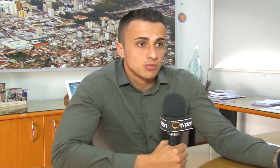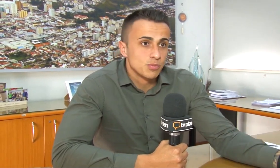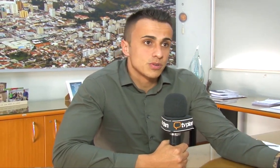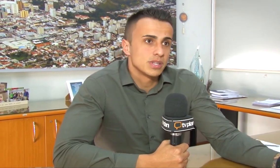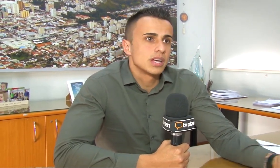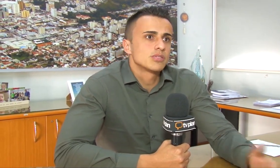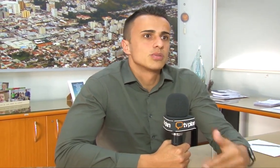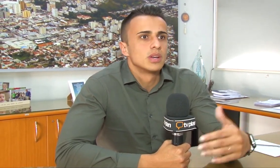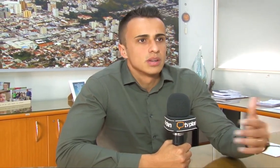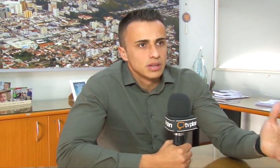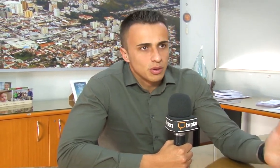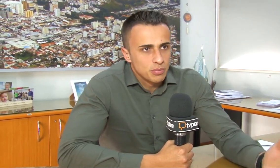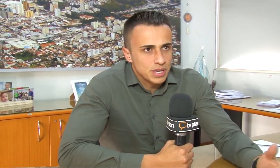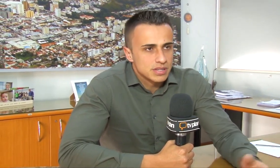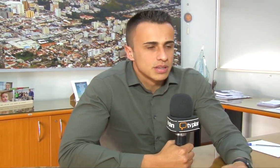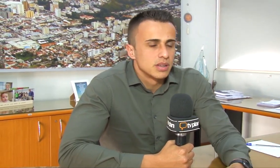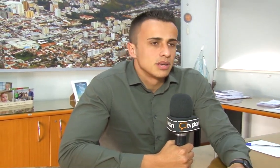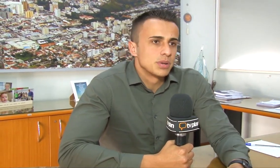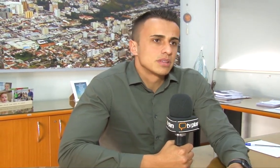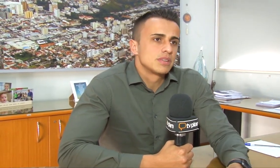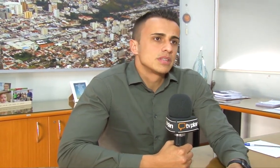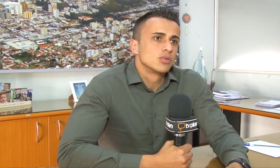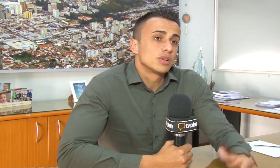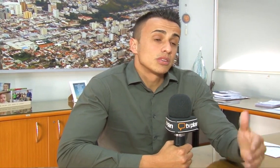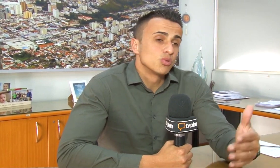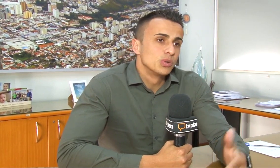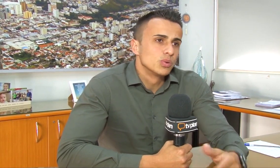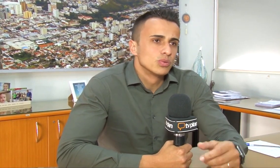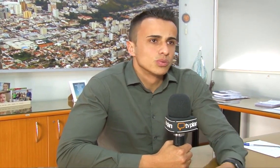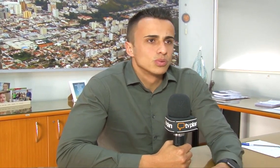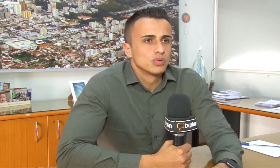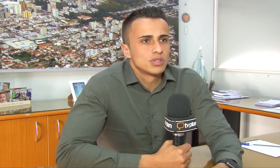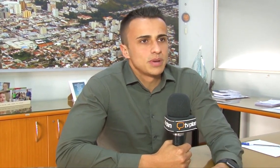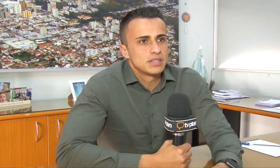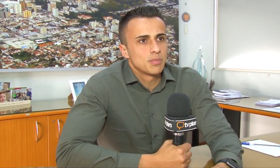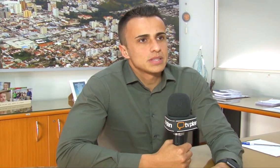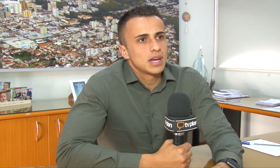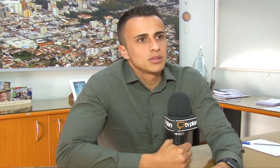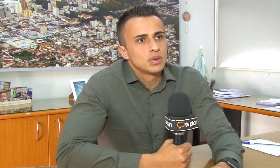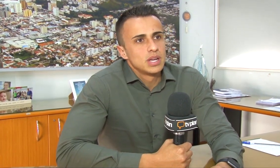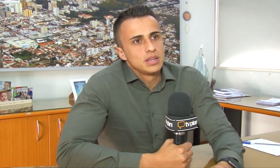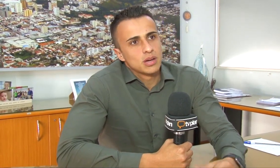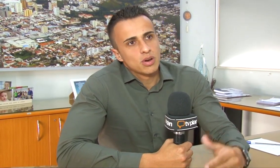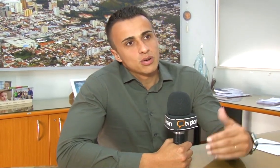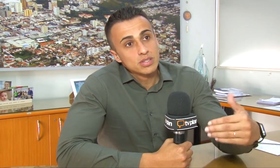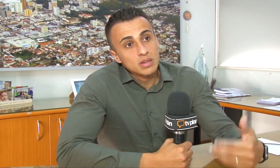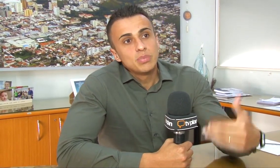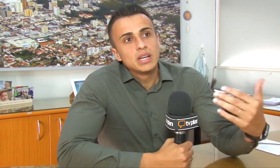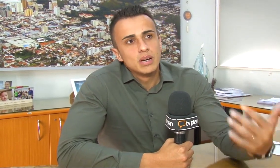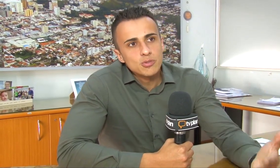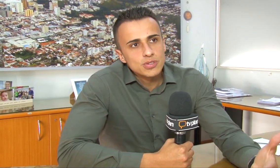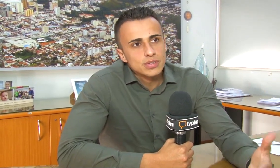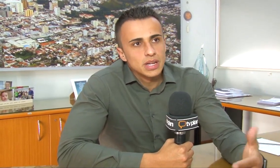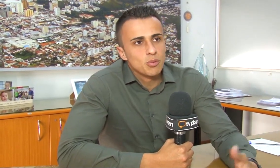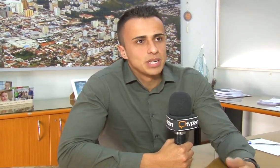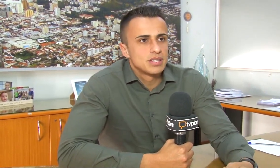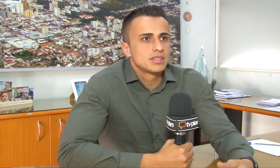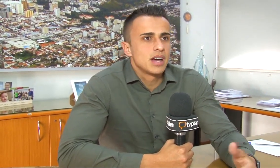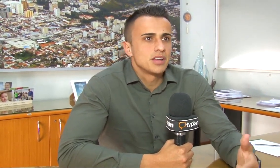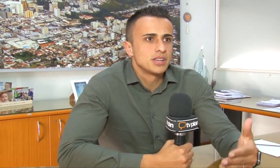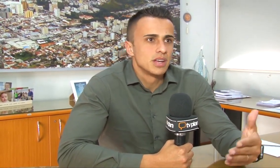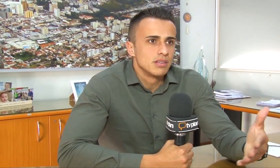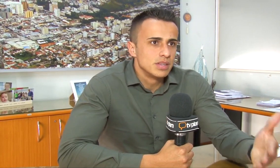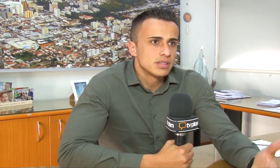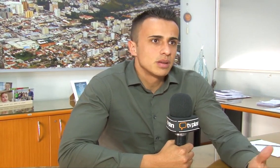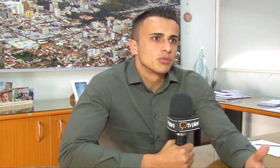nós fizemos o processo. Uma empresa vencedora assumiu no semestre passado. E agora nós ampliamos uma